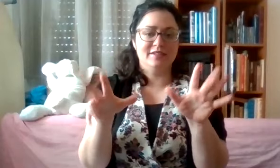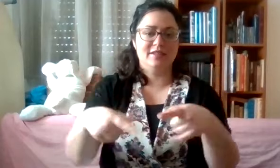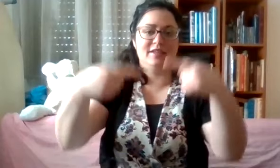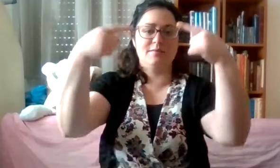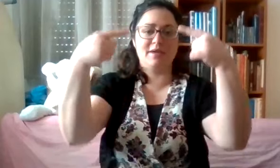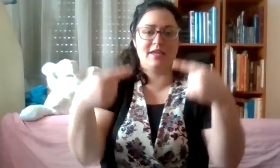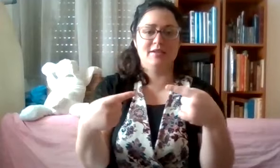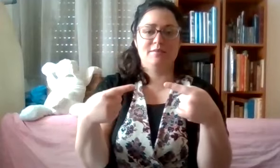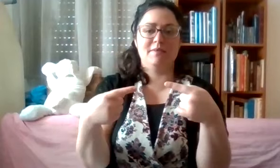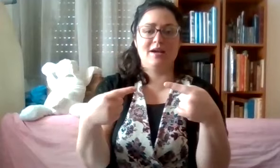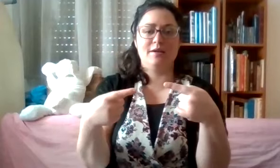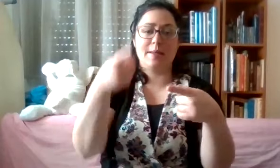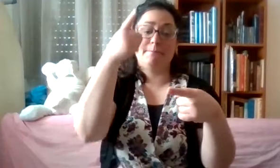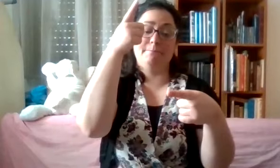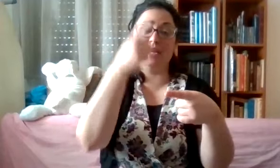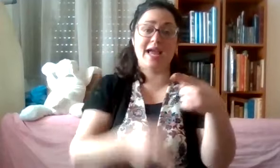ימי. מה? מילה.